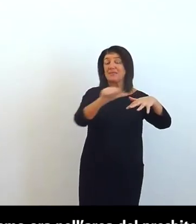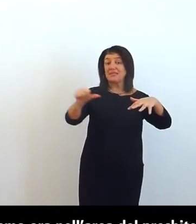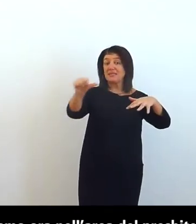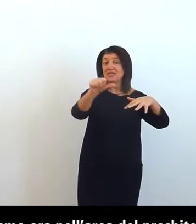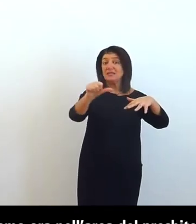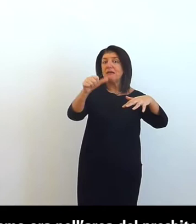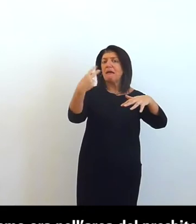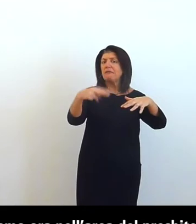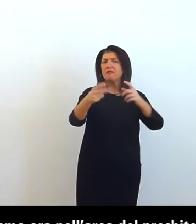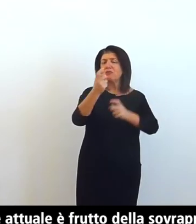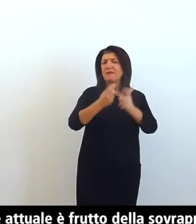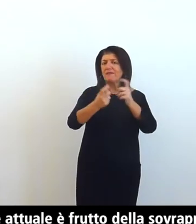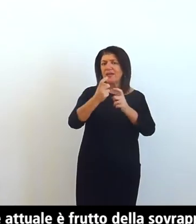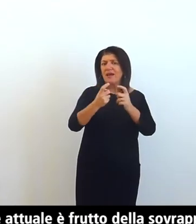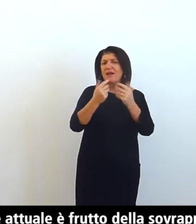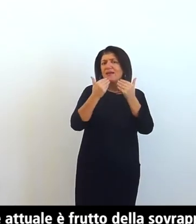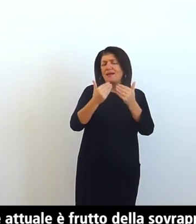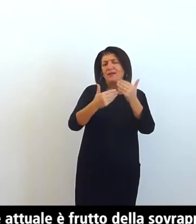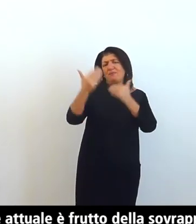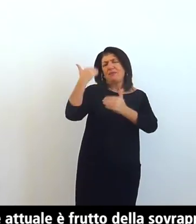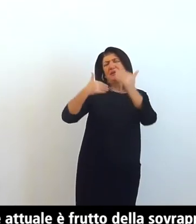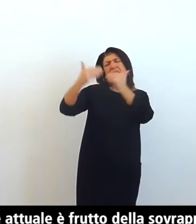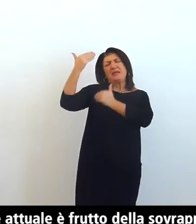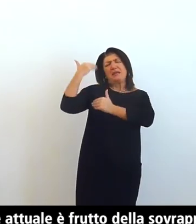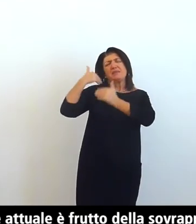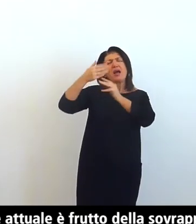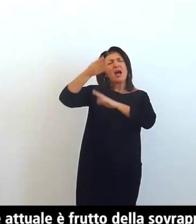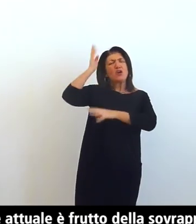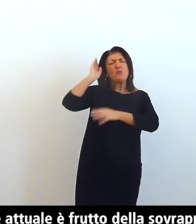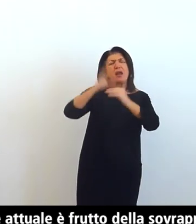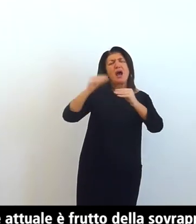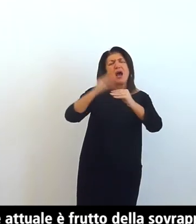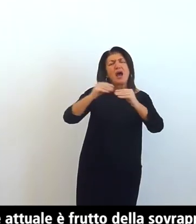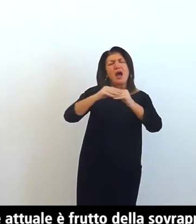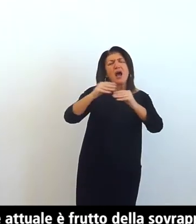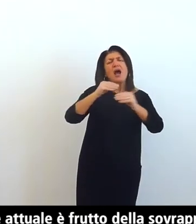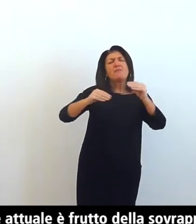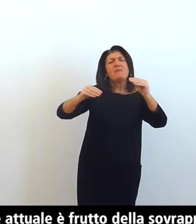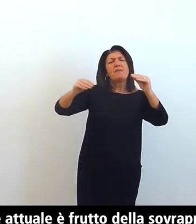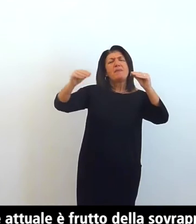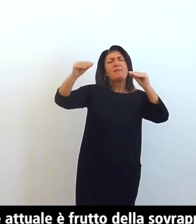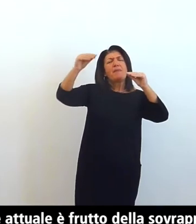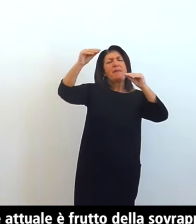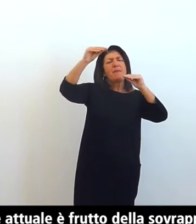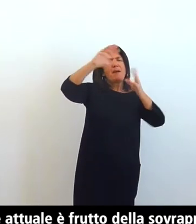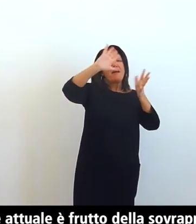sovrapposizione degli interventi romanici sulla struttura realizzata nel IX secolo l